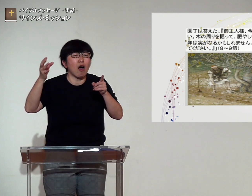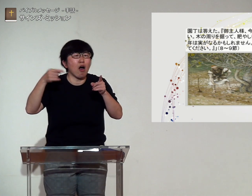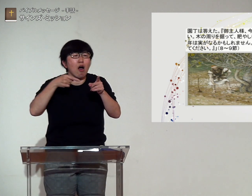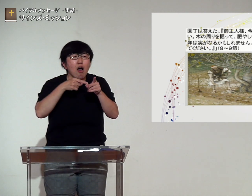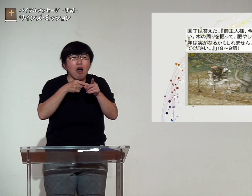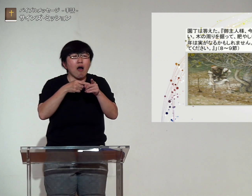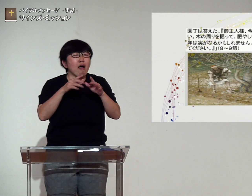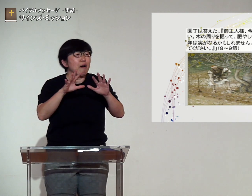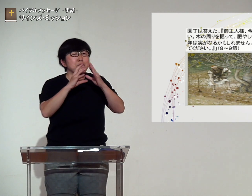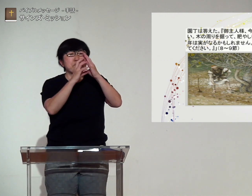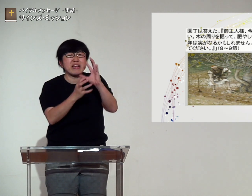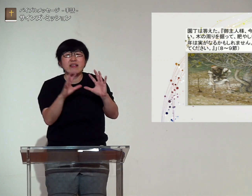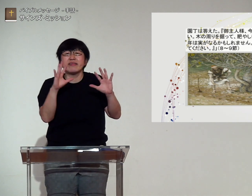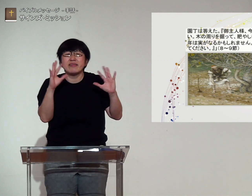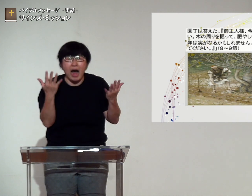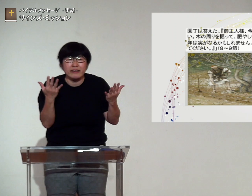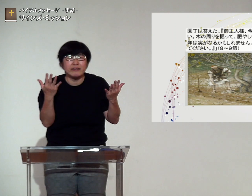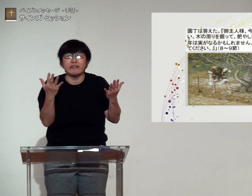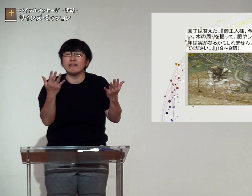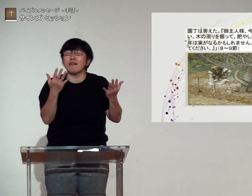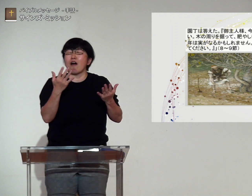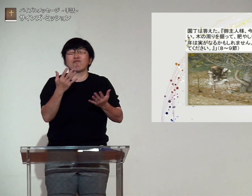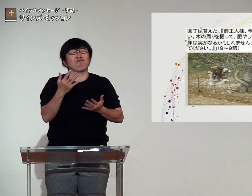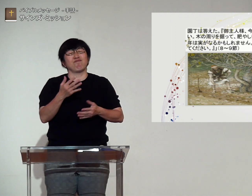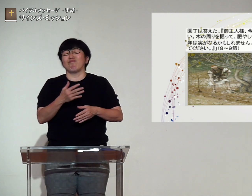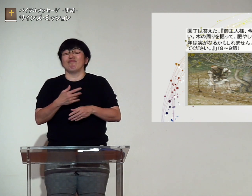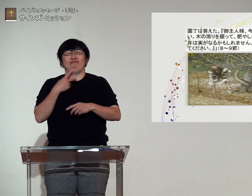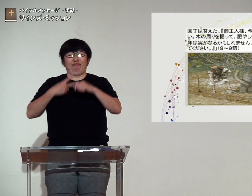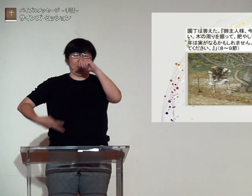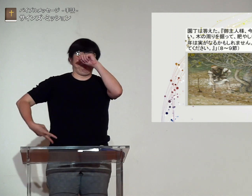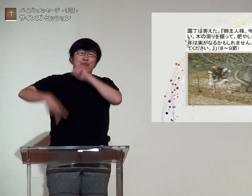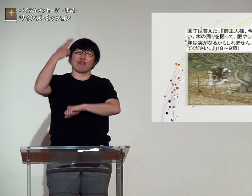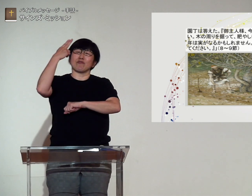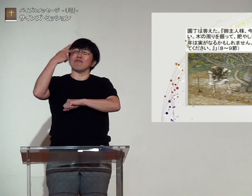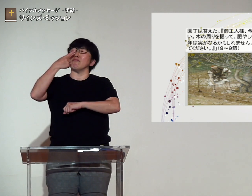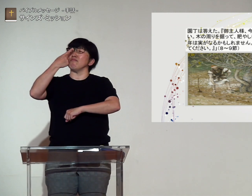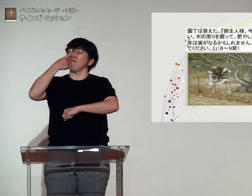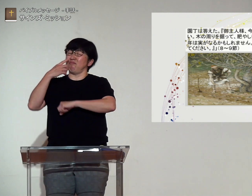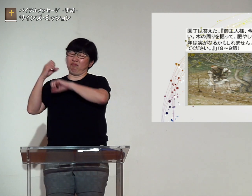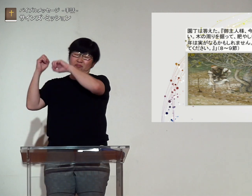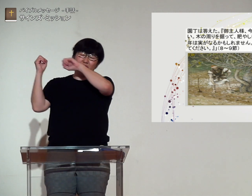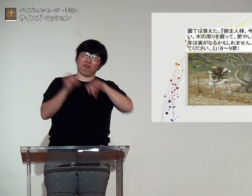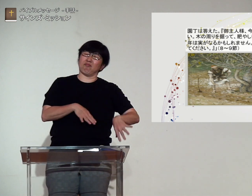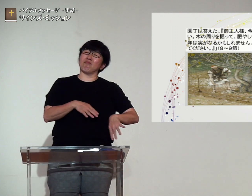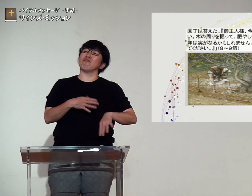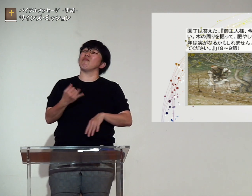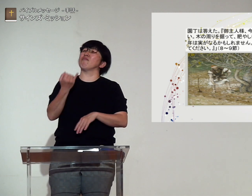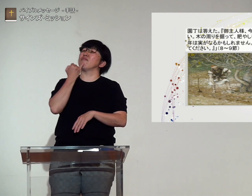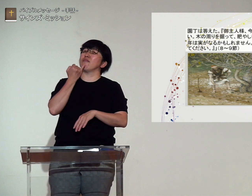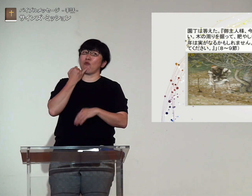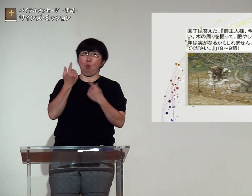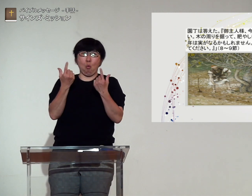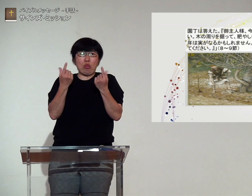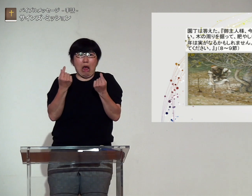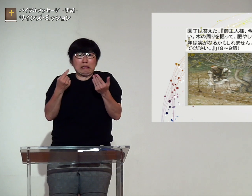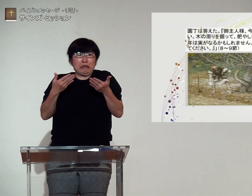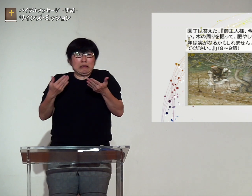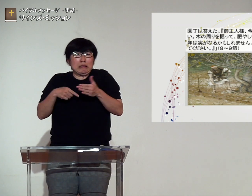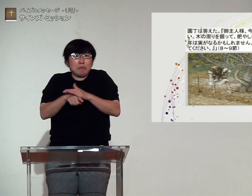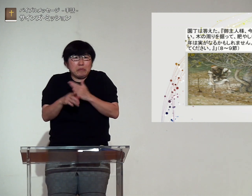神様から離れてしまって身がない人もはい切りましょう捨てましょうということ